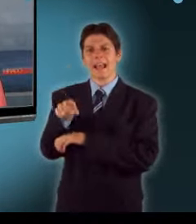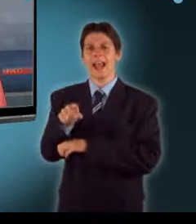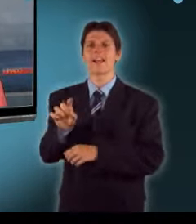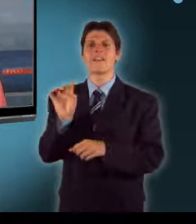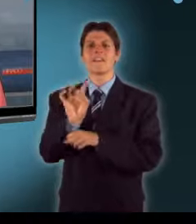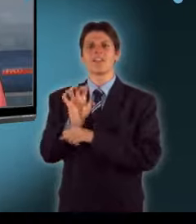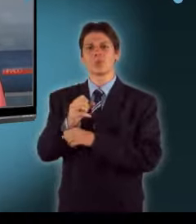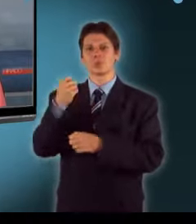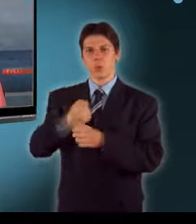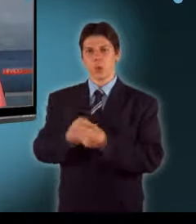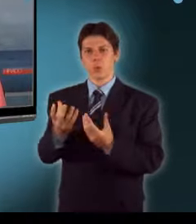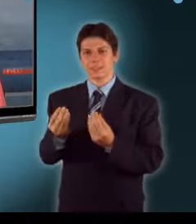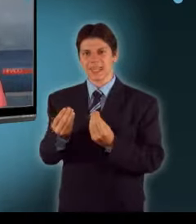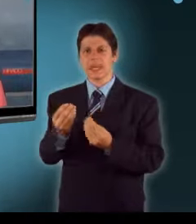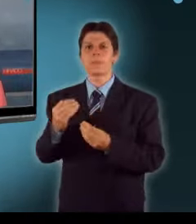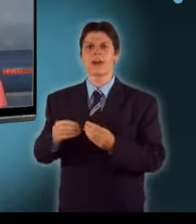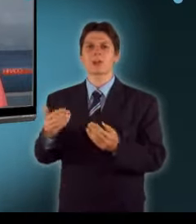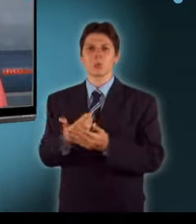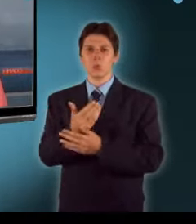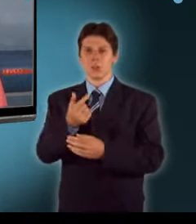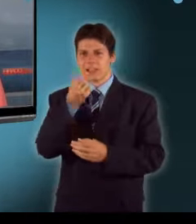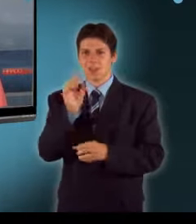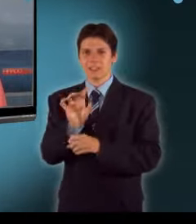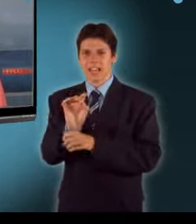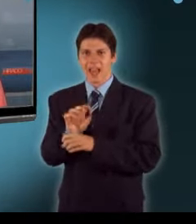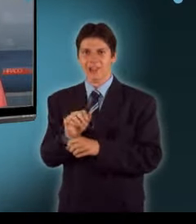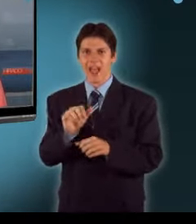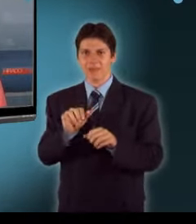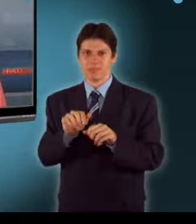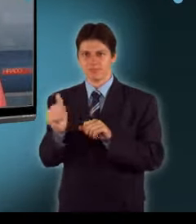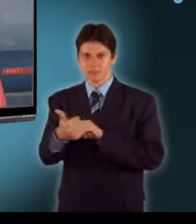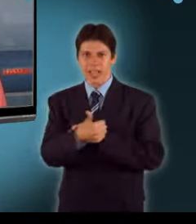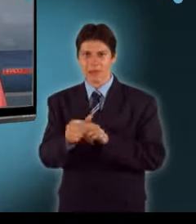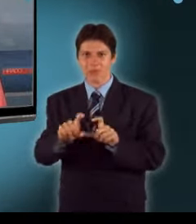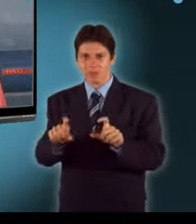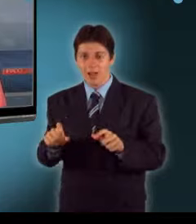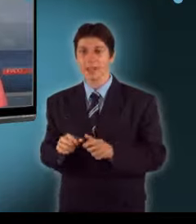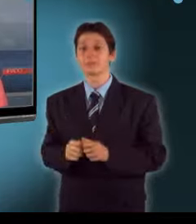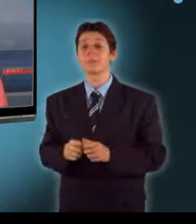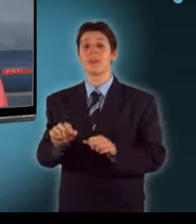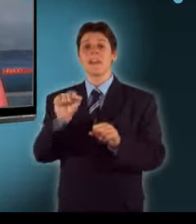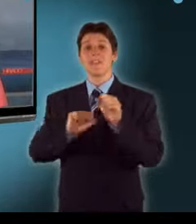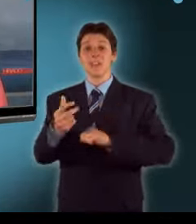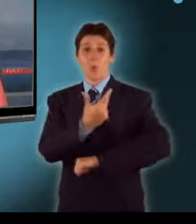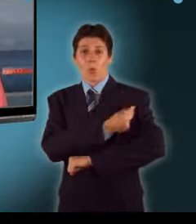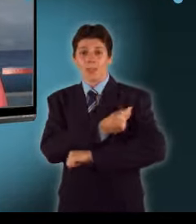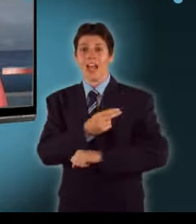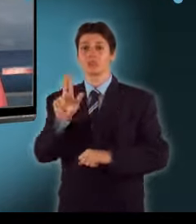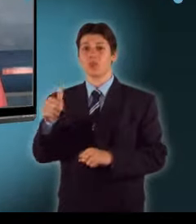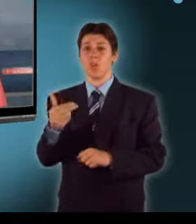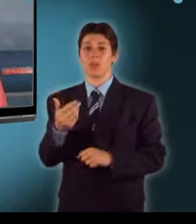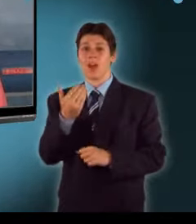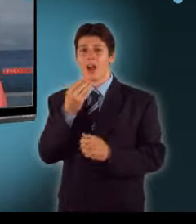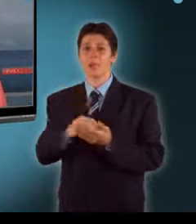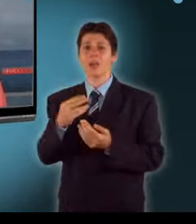influenza járvány megelőzésére, és a védőoltás finanszírozásáról is tovább tárgyalnak. Amíg nincs védőoltás, az